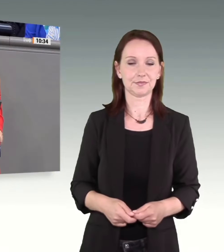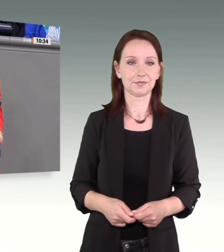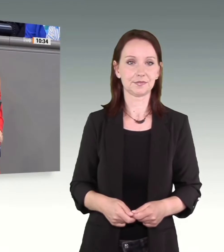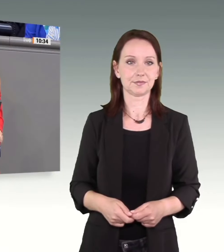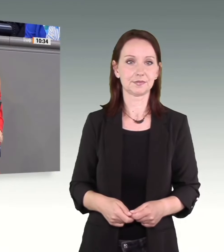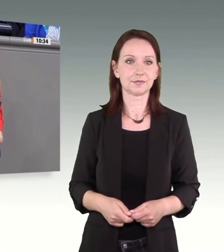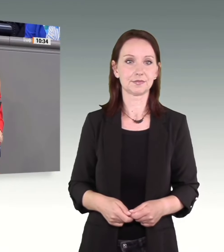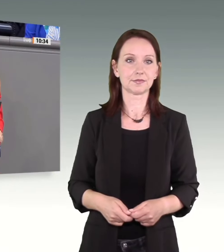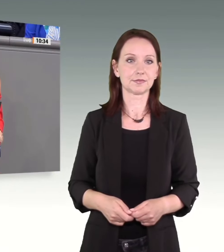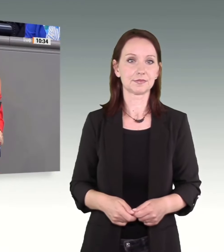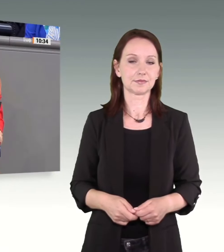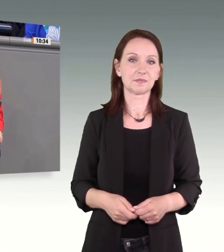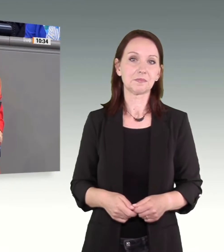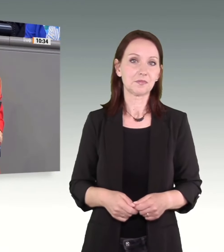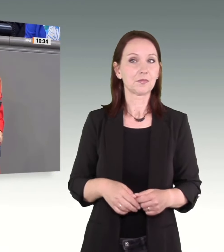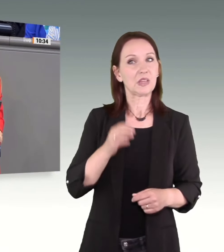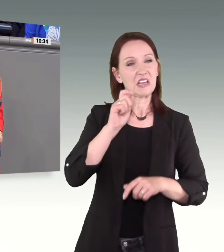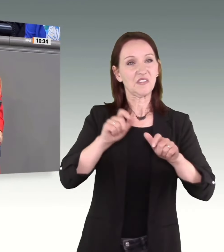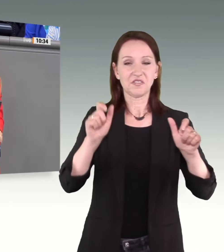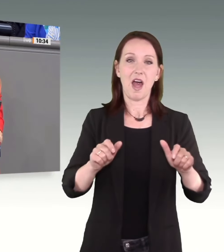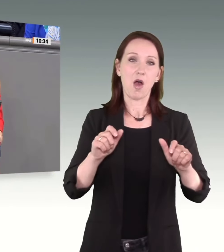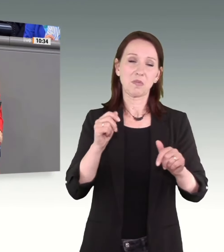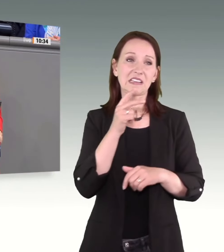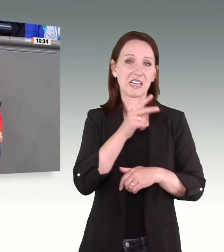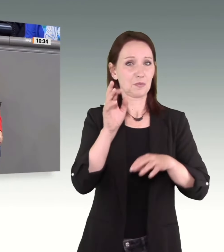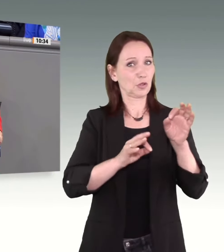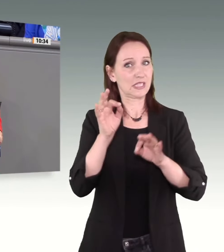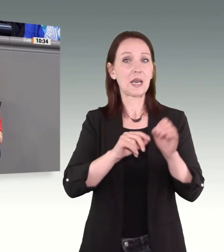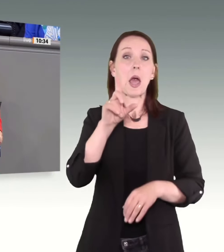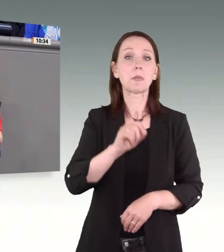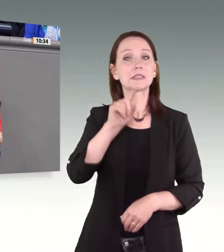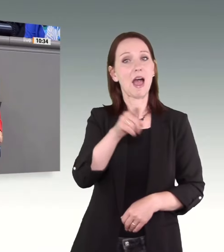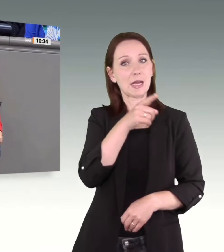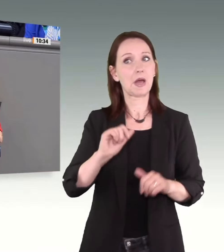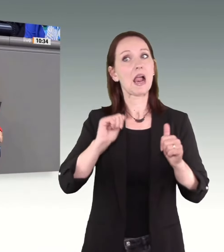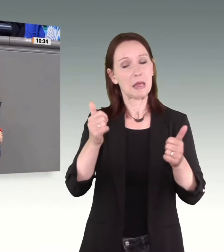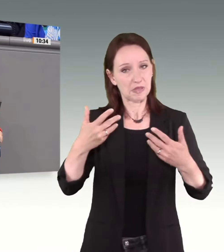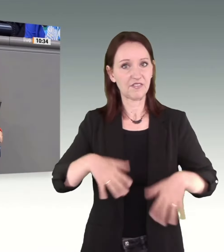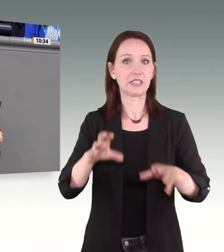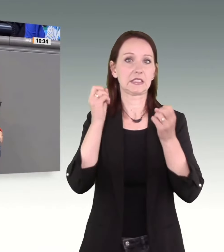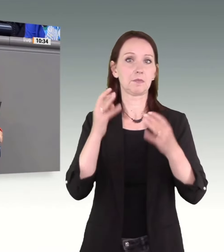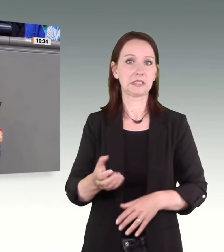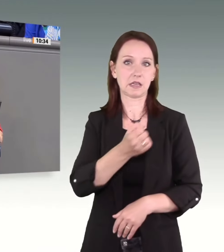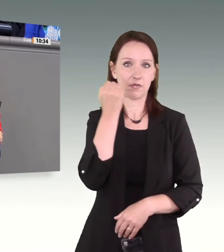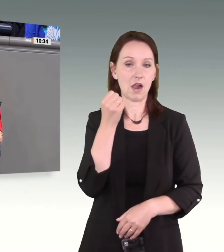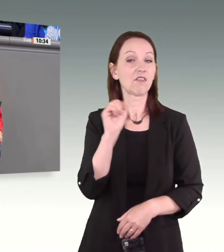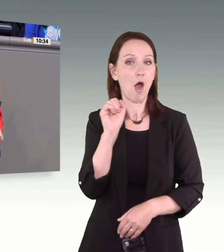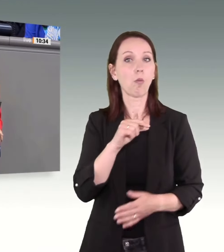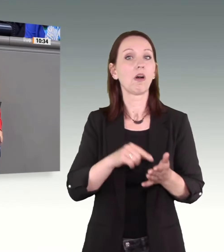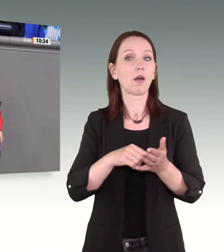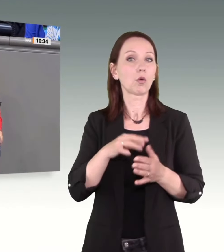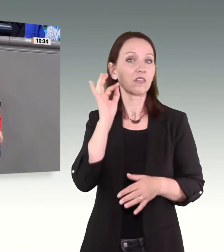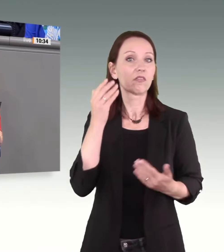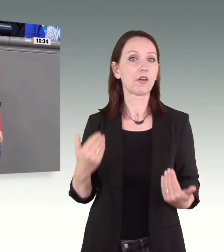hat in ihrem Leben mindestens einmal Gewalt erfahren, weil sie eine Frau ist. Jede vierte Frau ist in ihrem Leben mindestens einmal